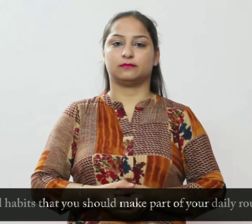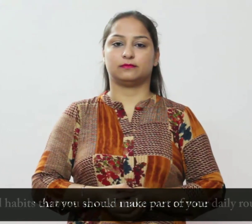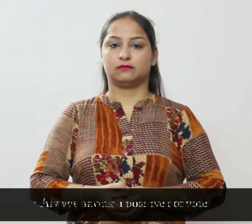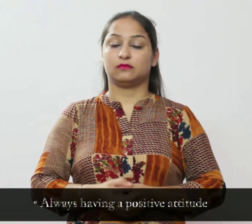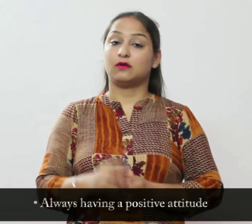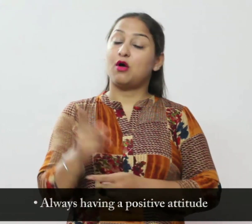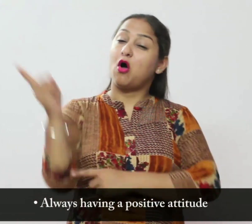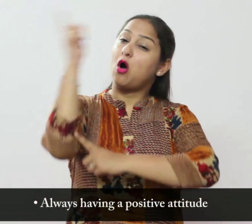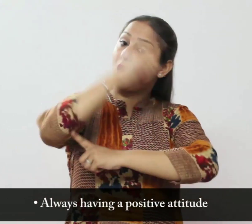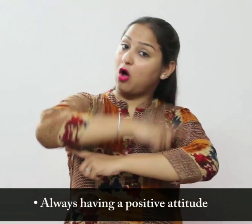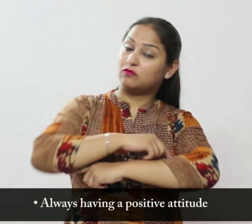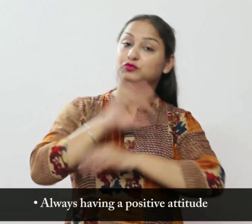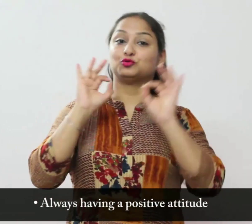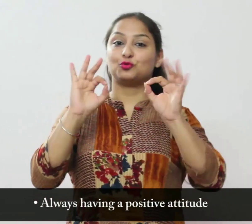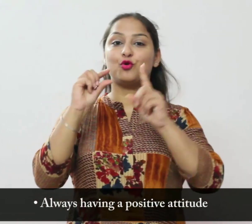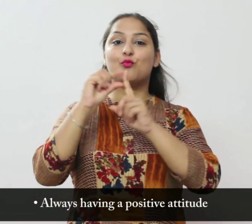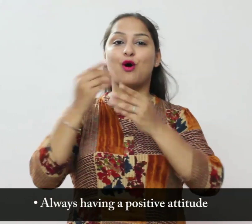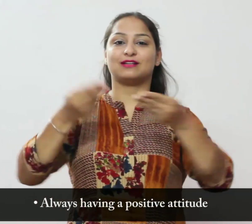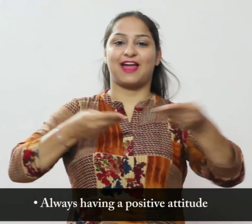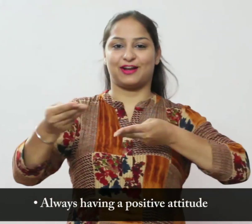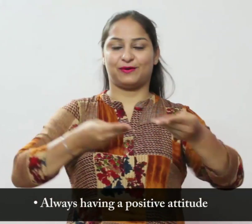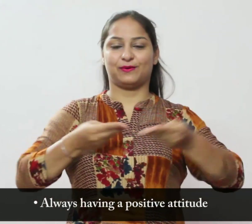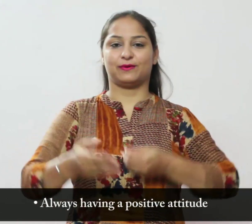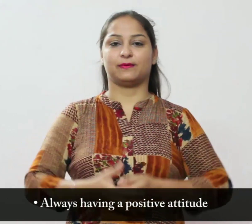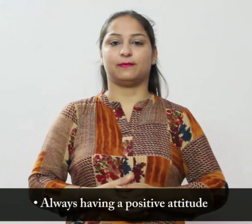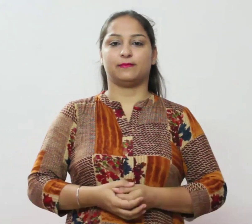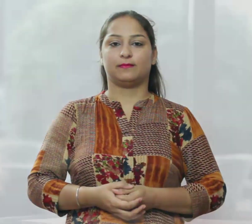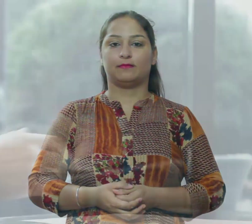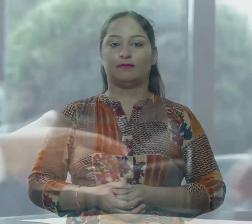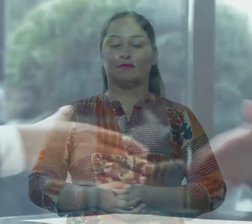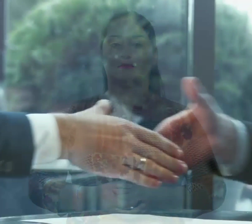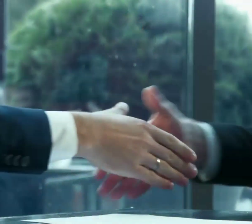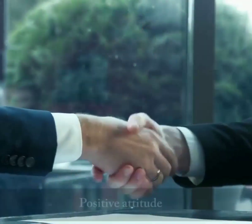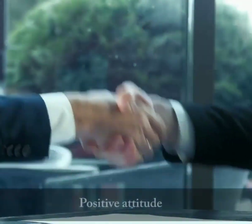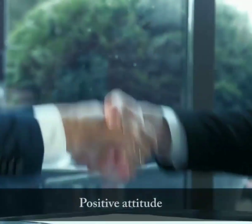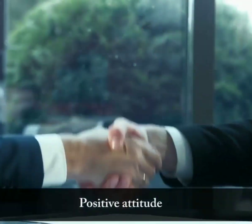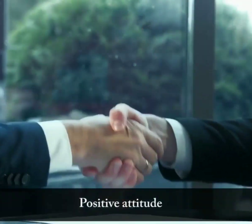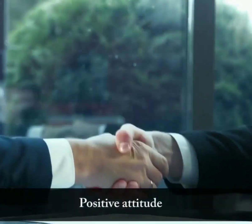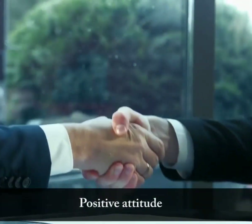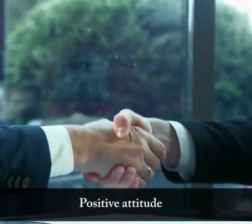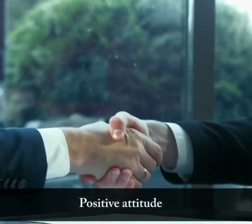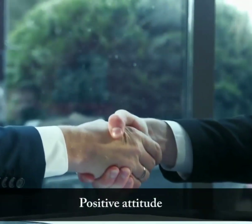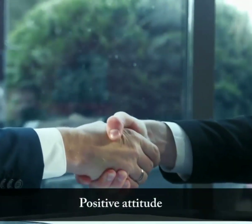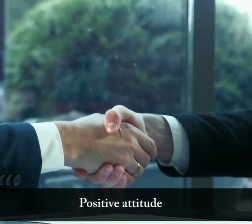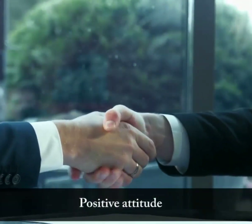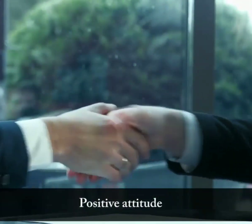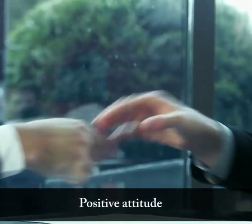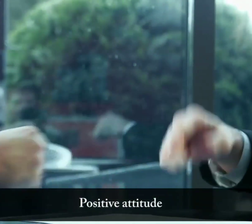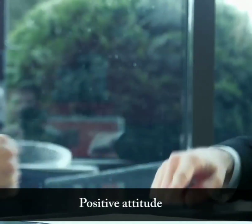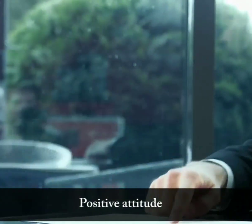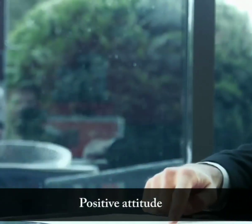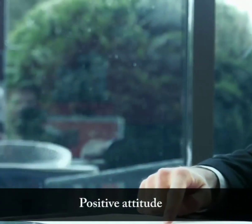हमेशा सकारात्मक द्रिष्टिकों रखें सकारात्मक रवईयां